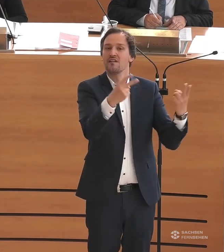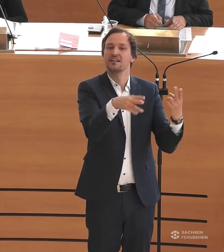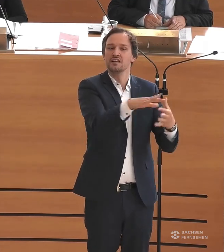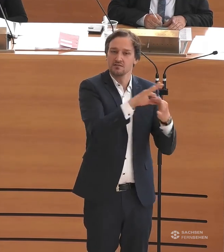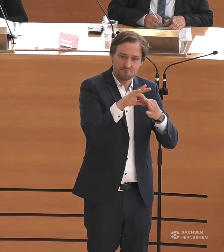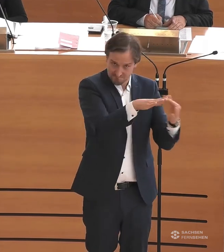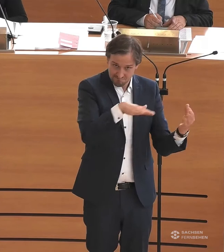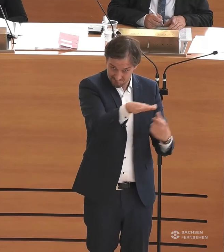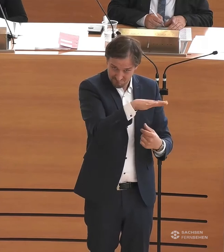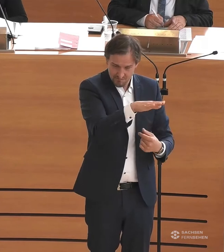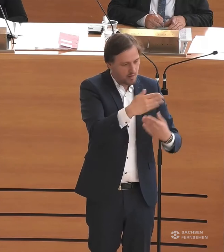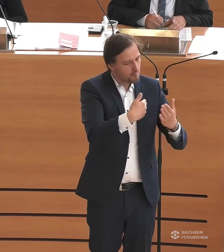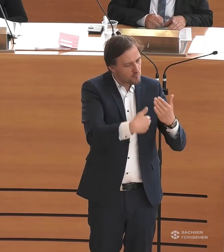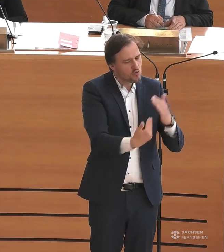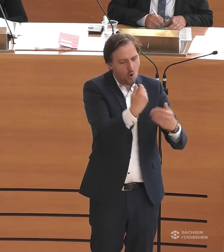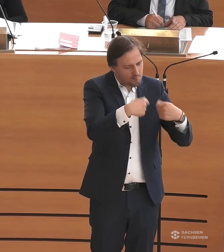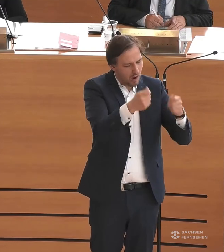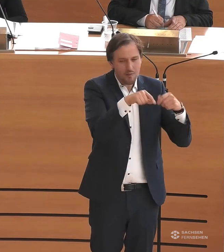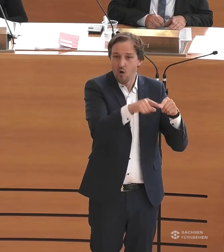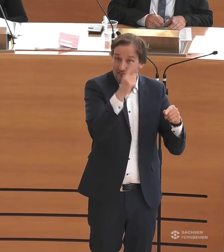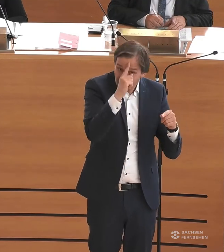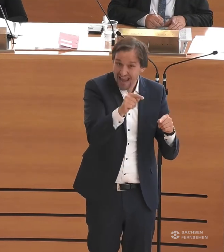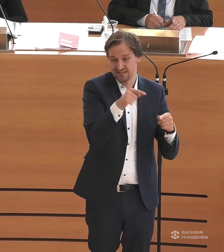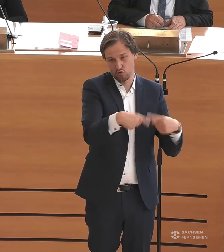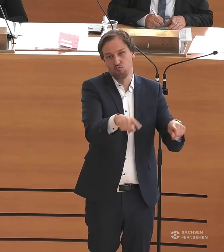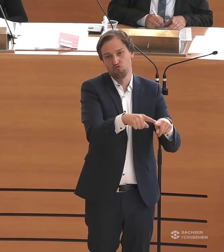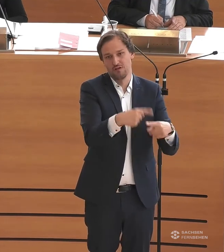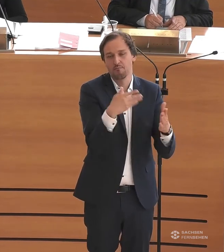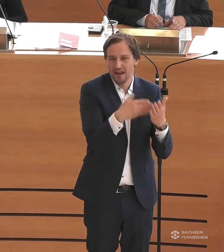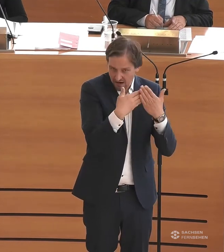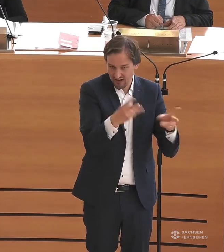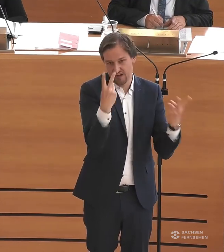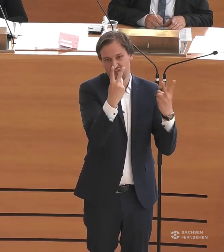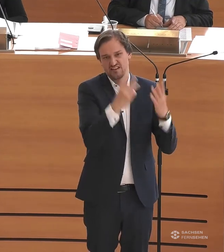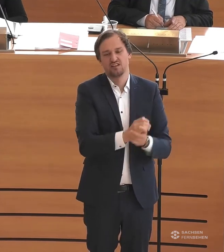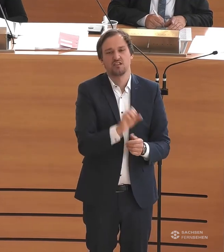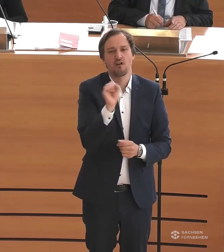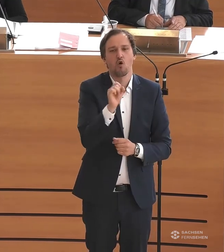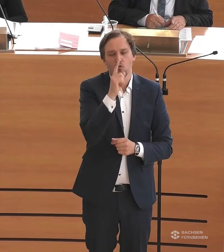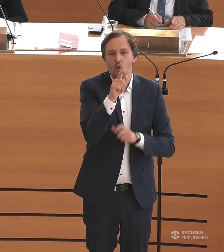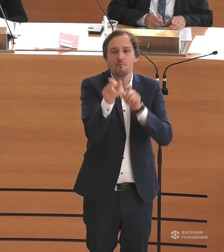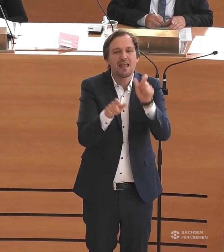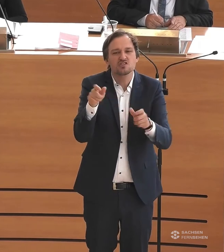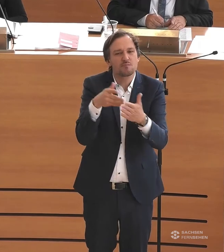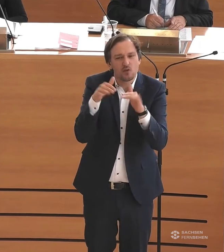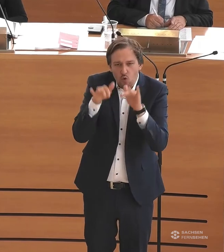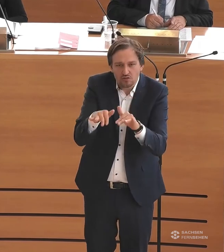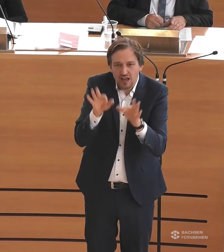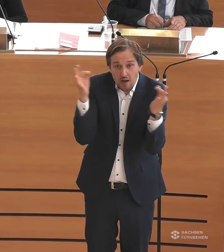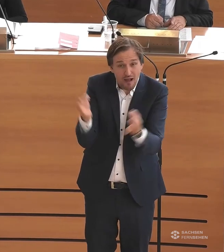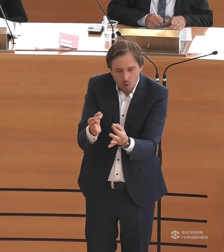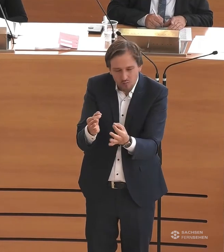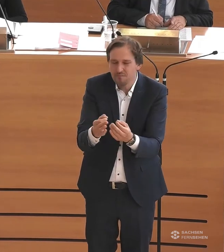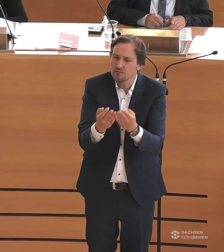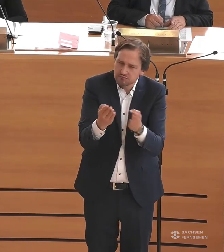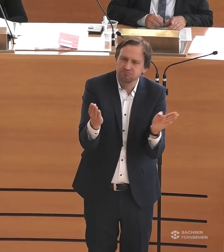errichten, dass Barrierefreiheit einfach dazugehört. Weil Barrierefreiheit eben nicht für Menschen mit Behinderung alleine notwendig ist, sondern für